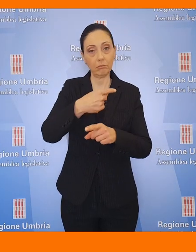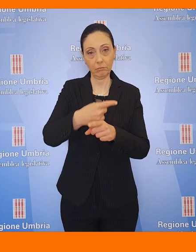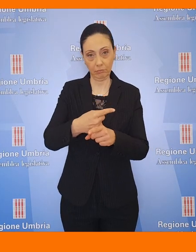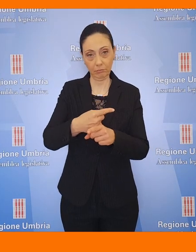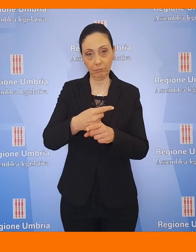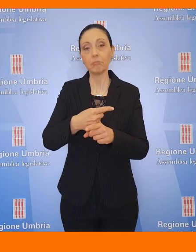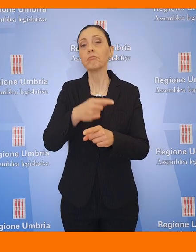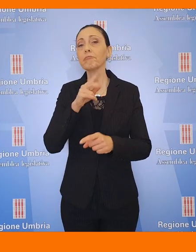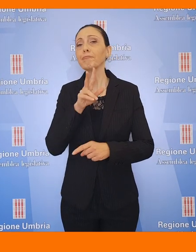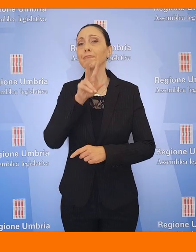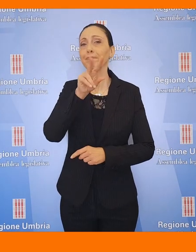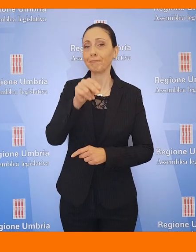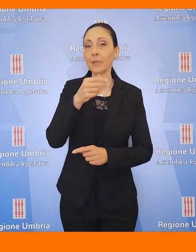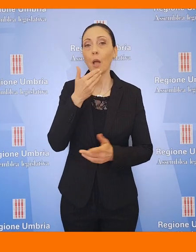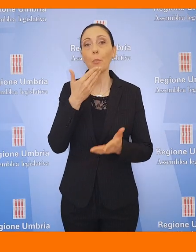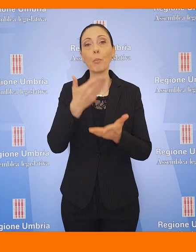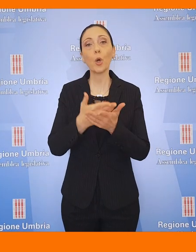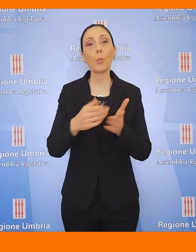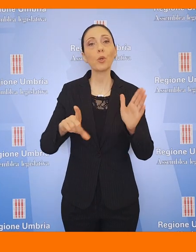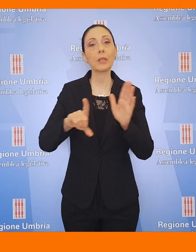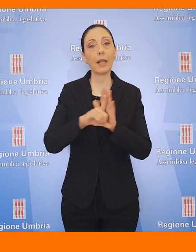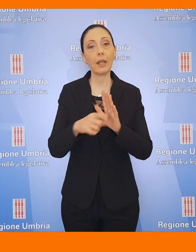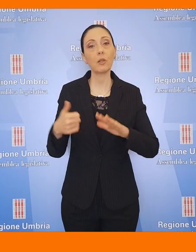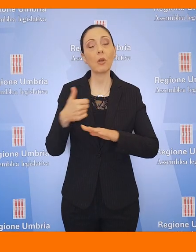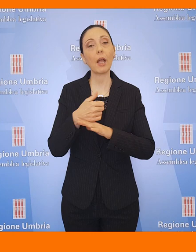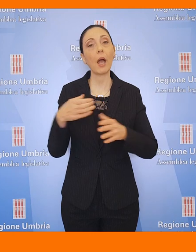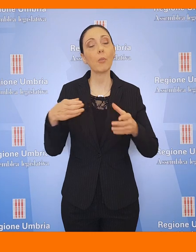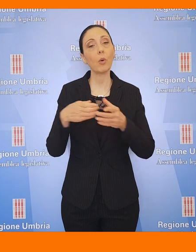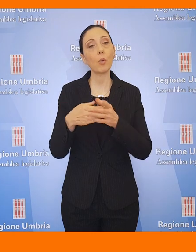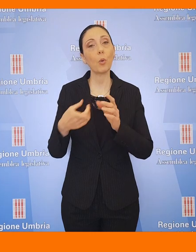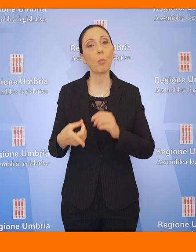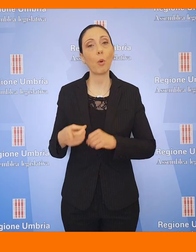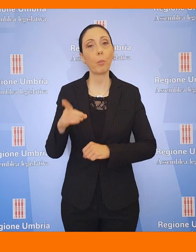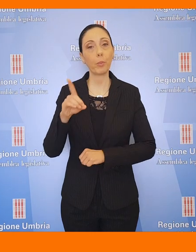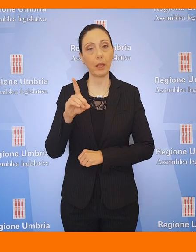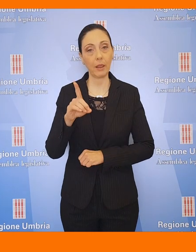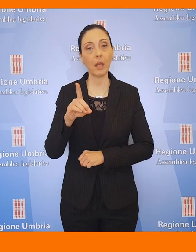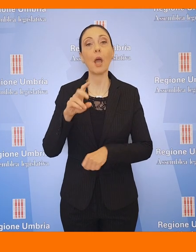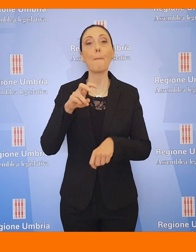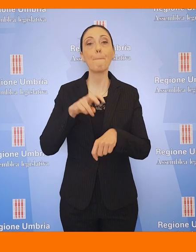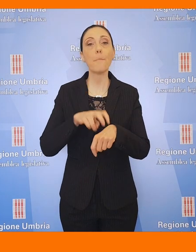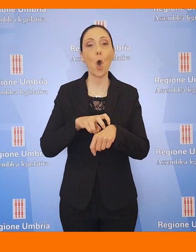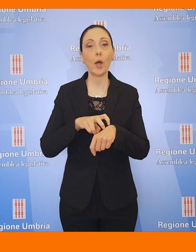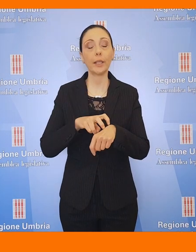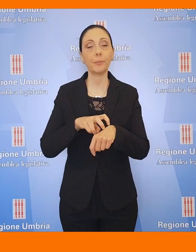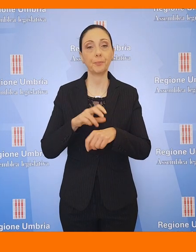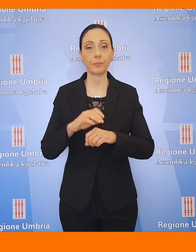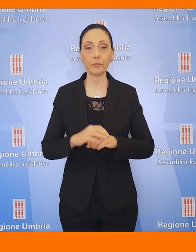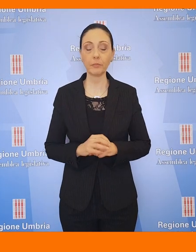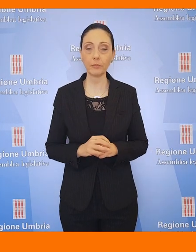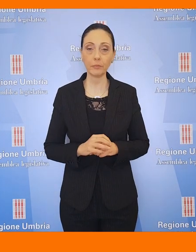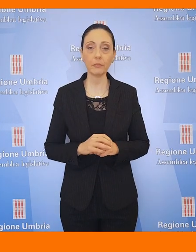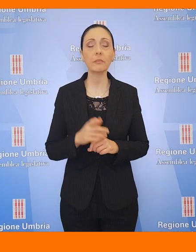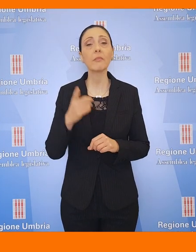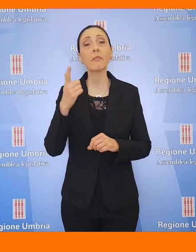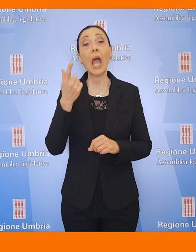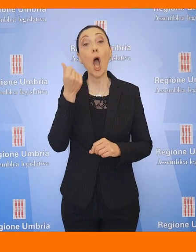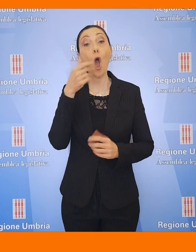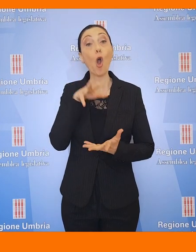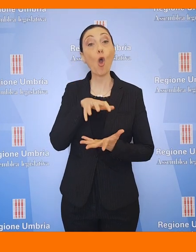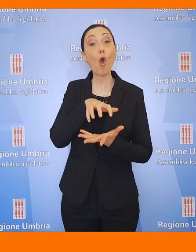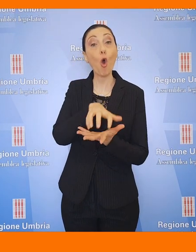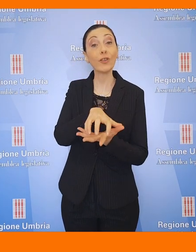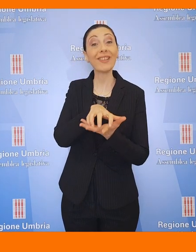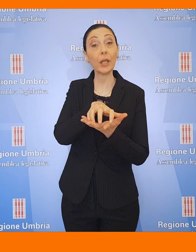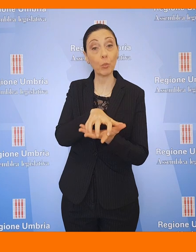illustrata la proposta di legge del capogruppo del Partito Democratico, Tommaso Bori, sui contributi a favore